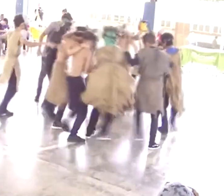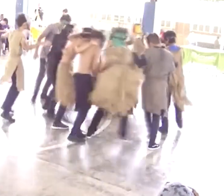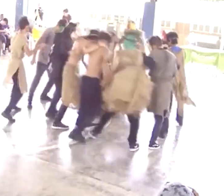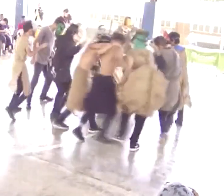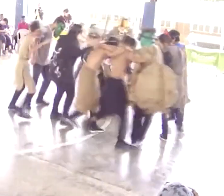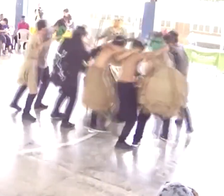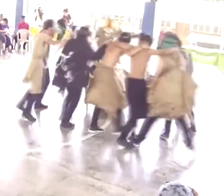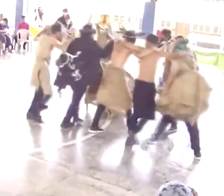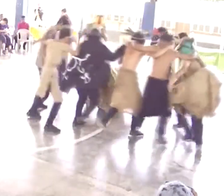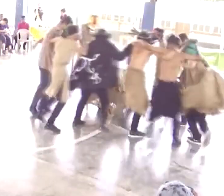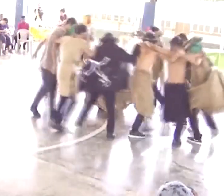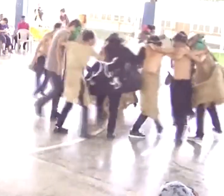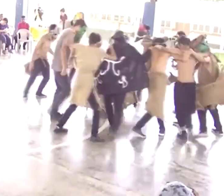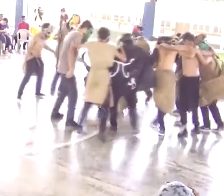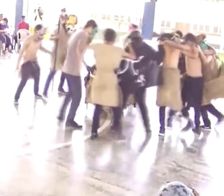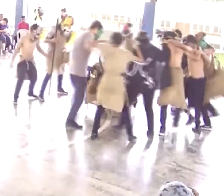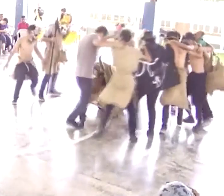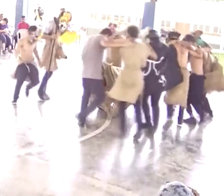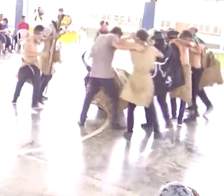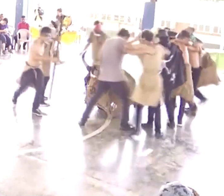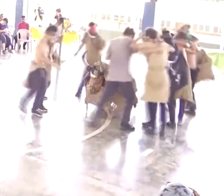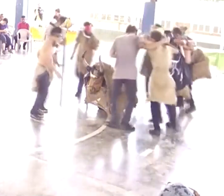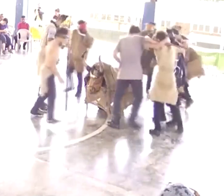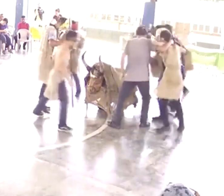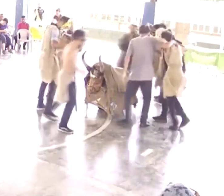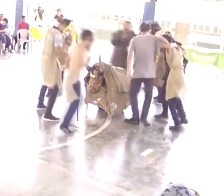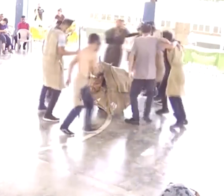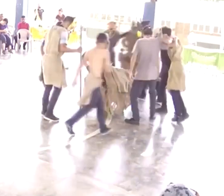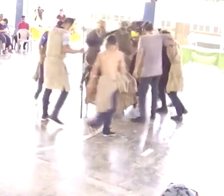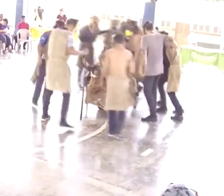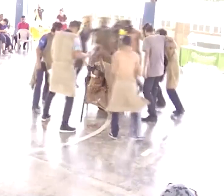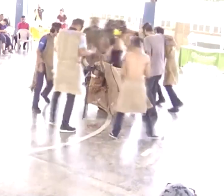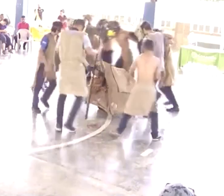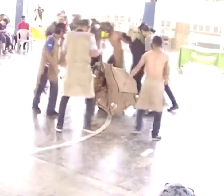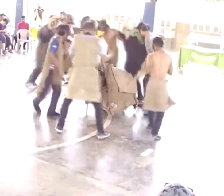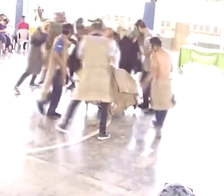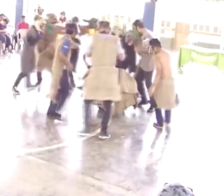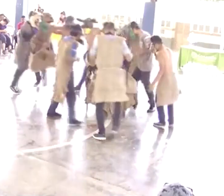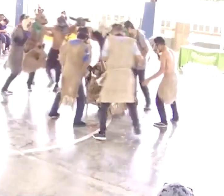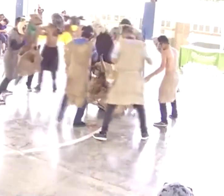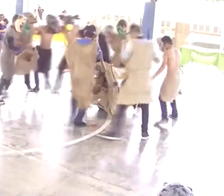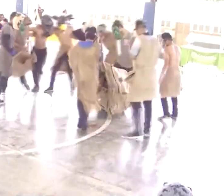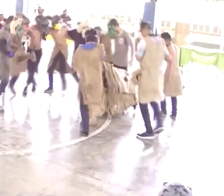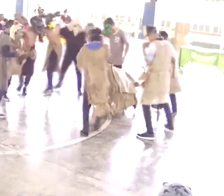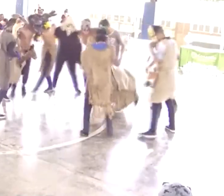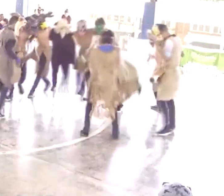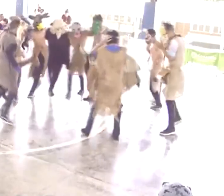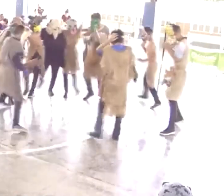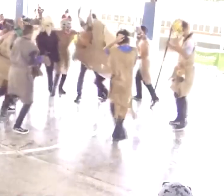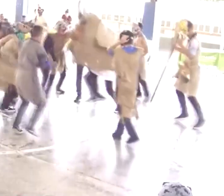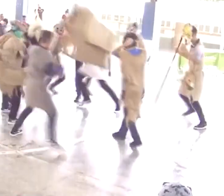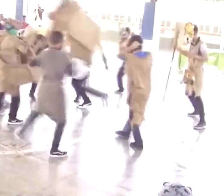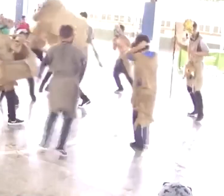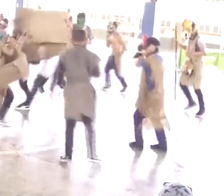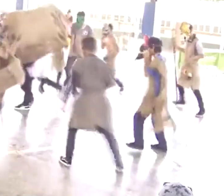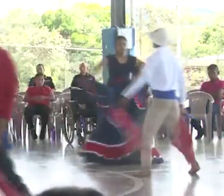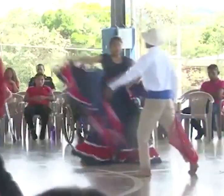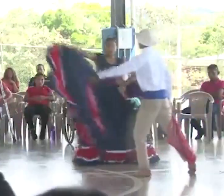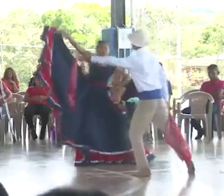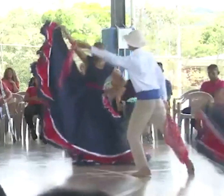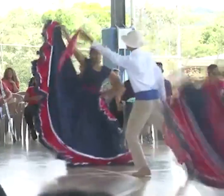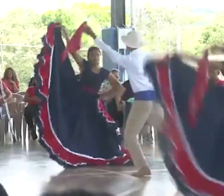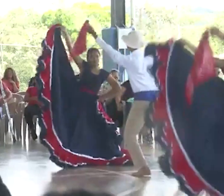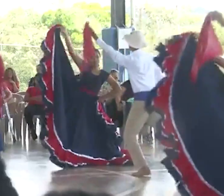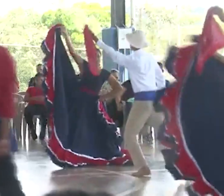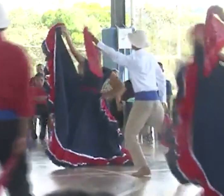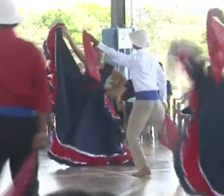de a yarar, a mer que de a yarar E genio En